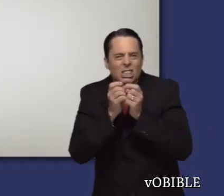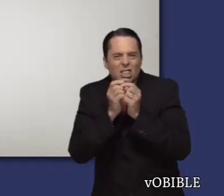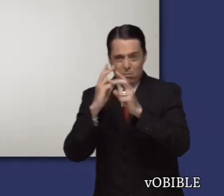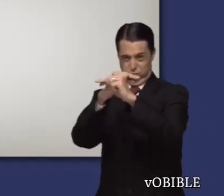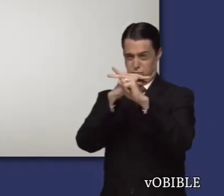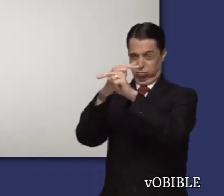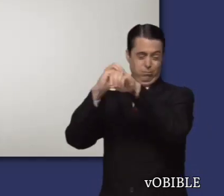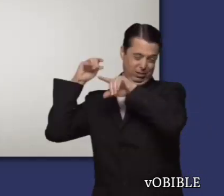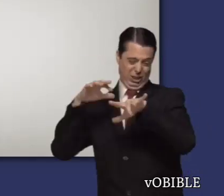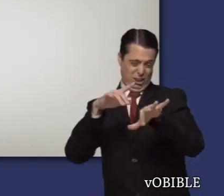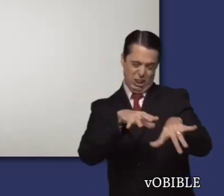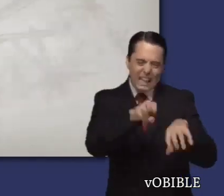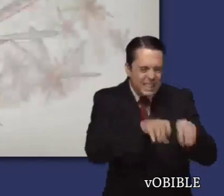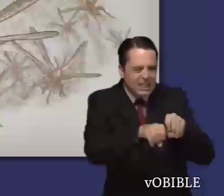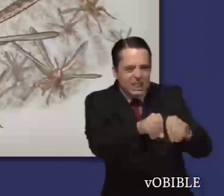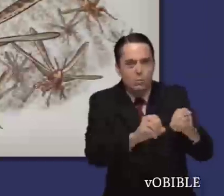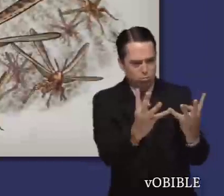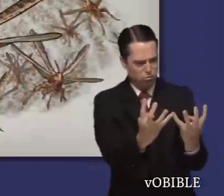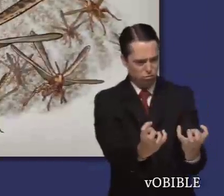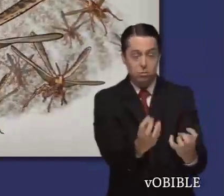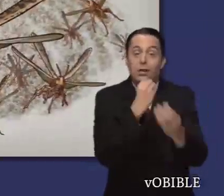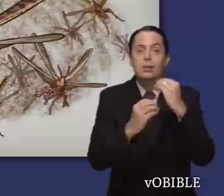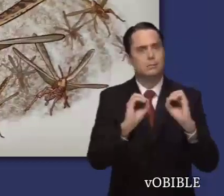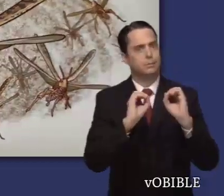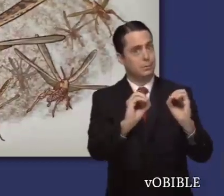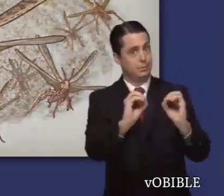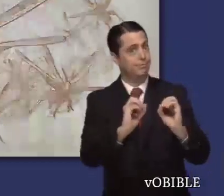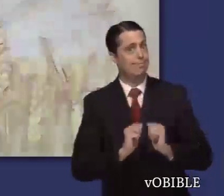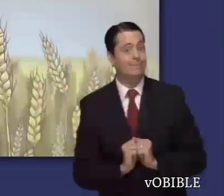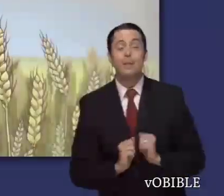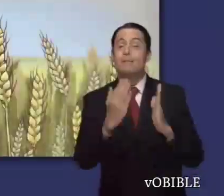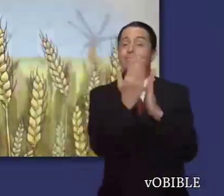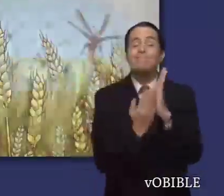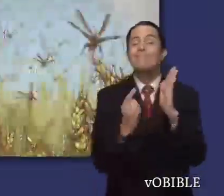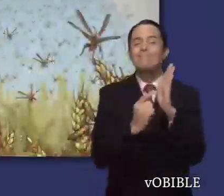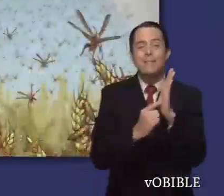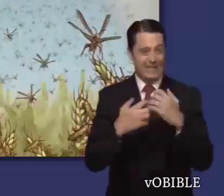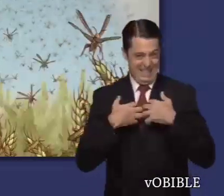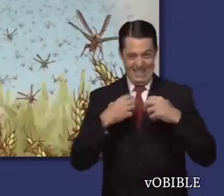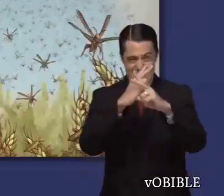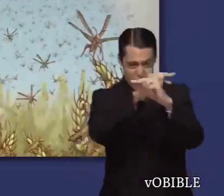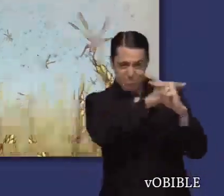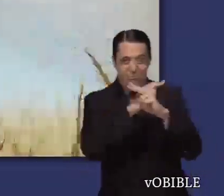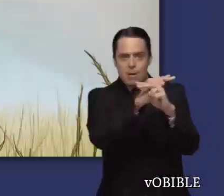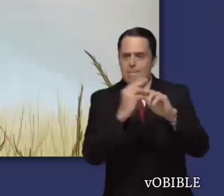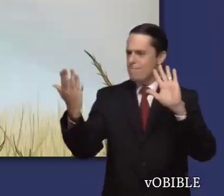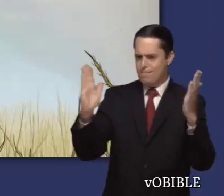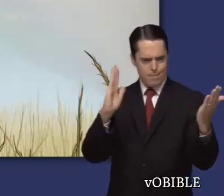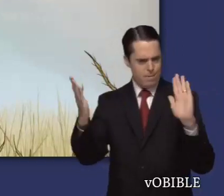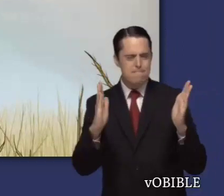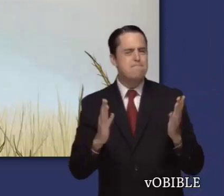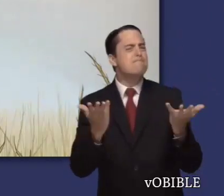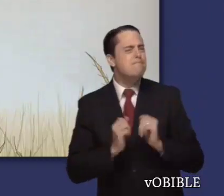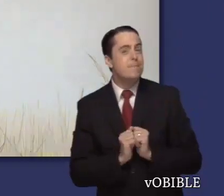de Jehová. Los capítulos 1 y 2 hablan de una plaga de langostas que arrasará la tierra y dejará un rastro de